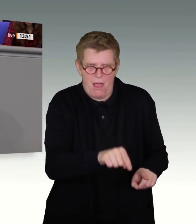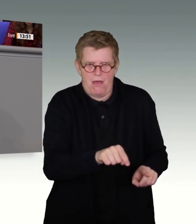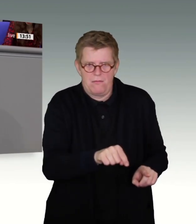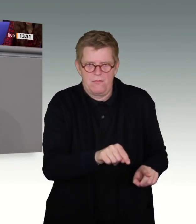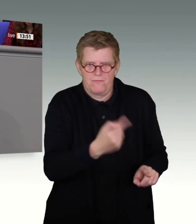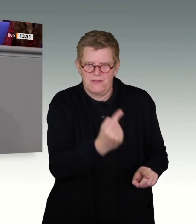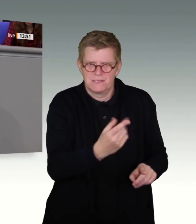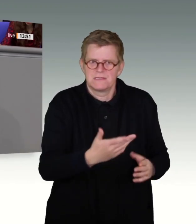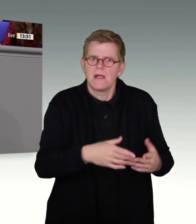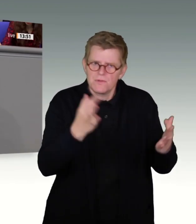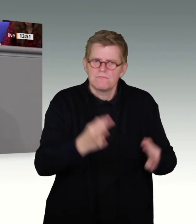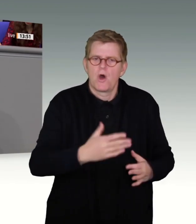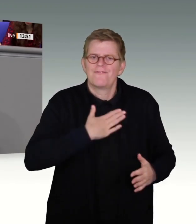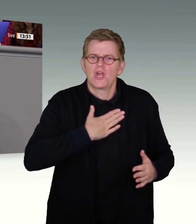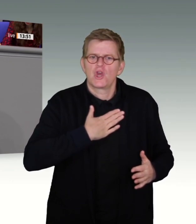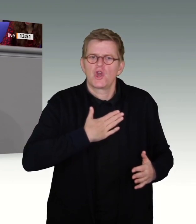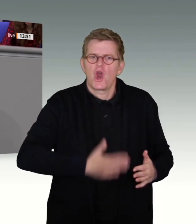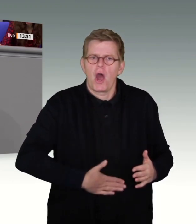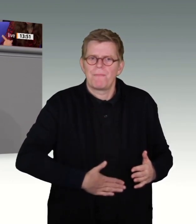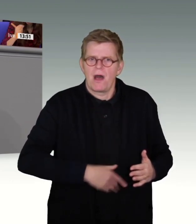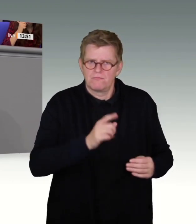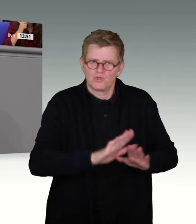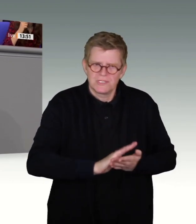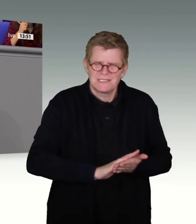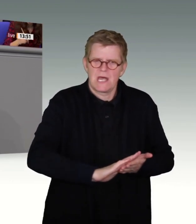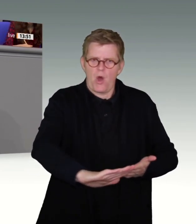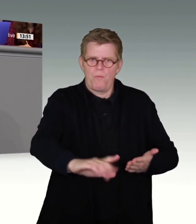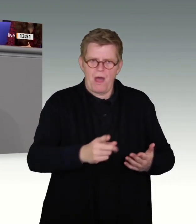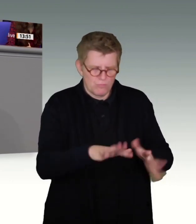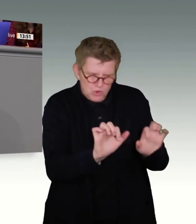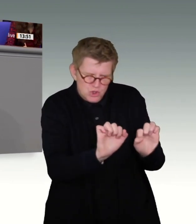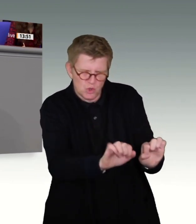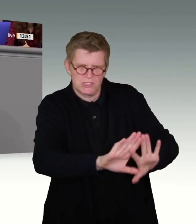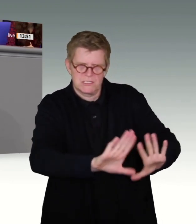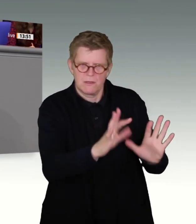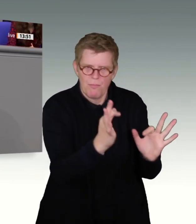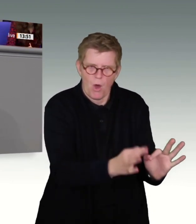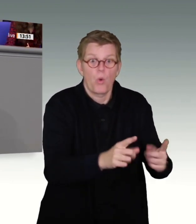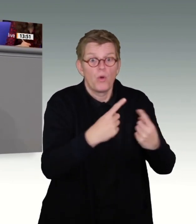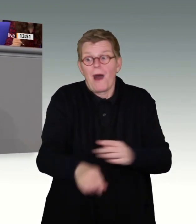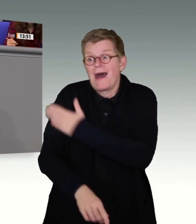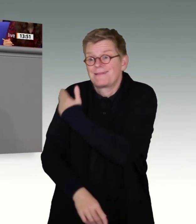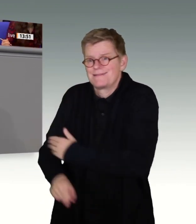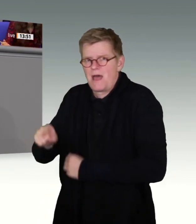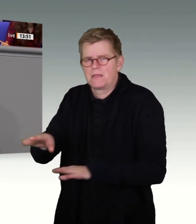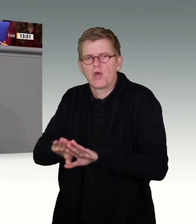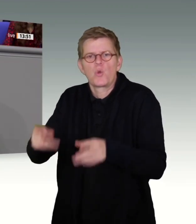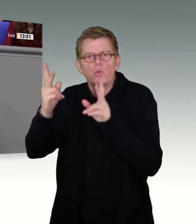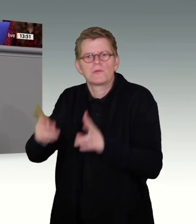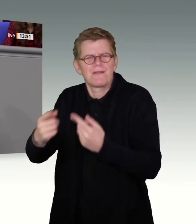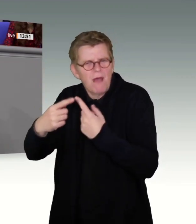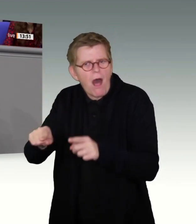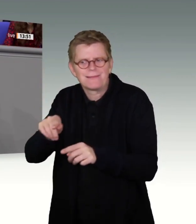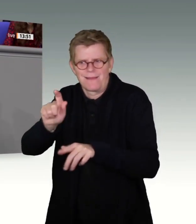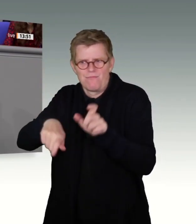körperlichen Unversehrtheit oder in ihrem Leben bedroht sind, dieses Grundrecht werden wir schützen und auf der anderen Seite die Grundrechte der anderen betroffenen Bürgerinnen und Bürger